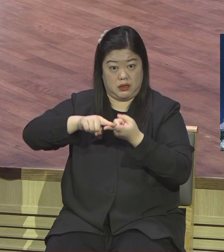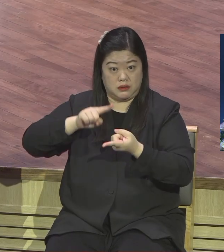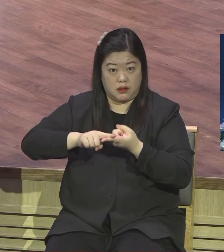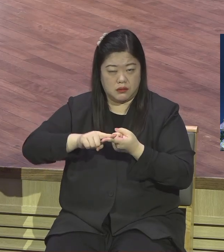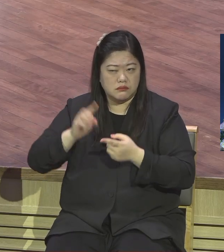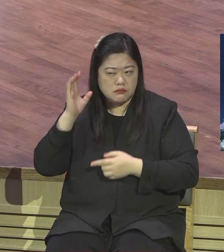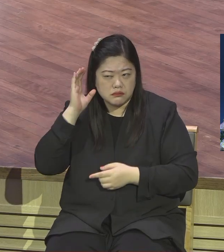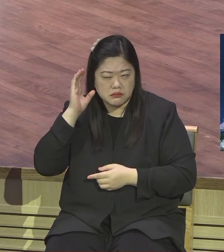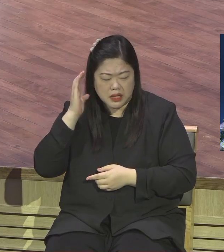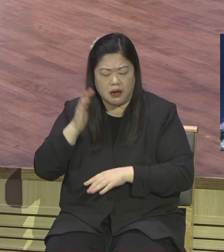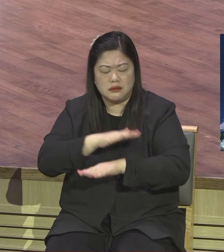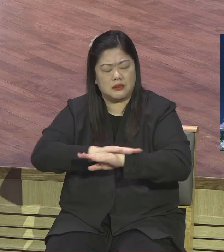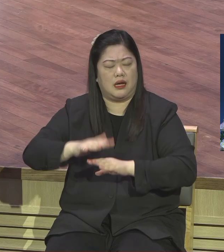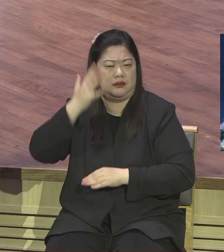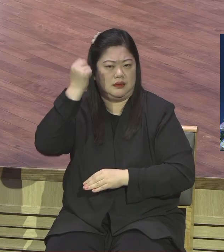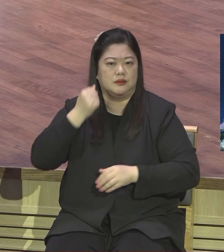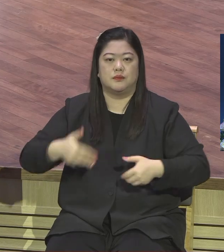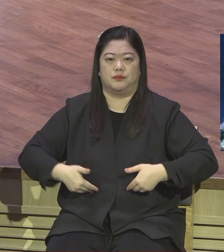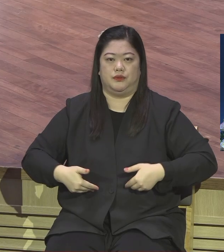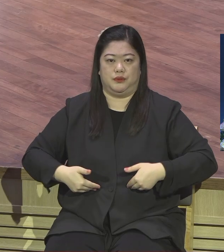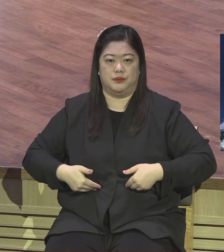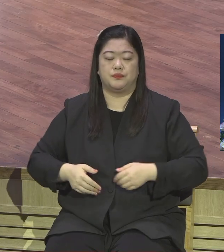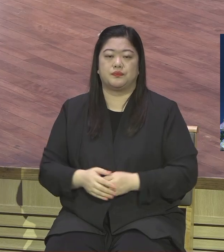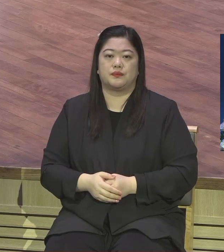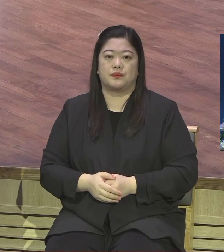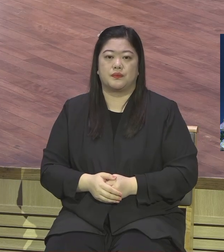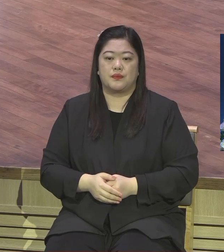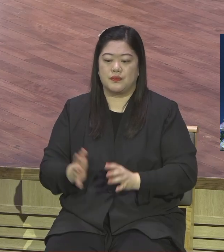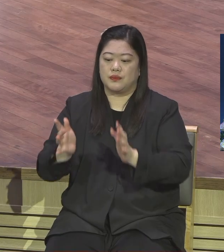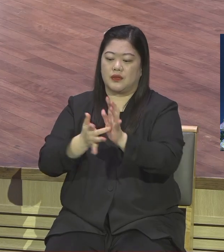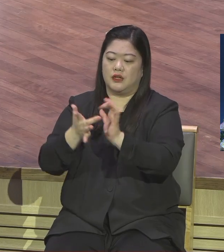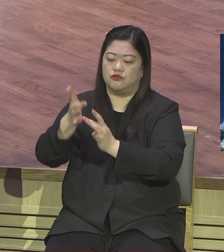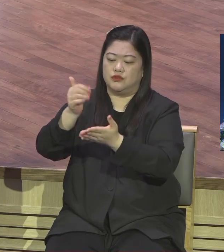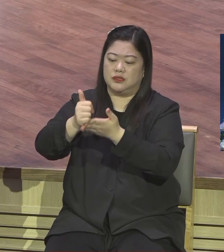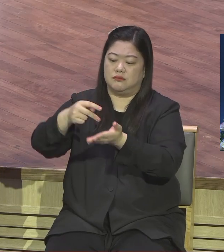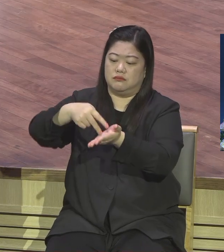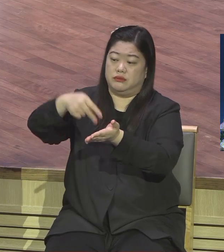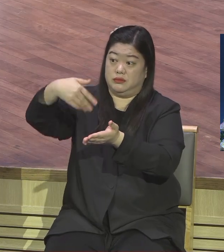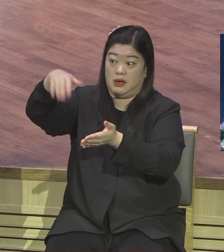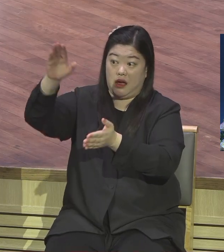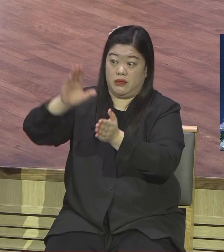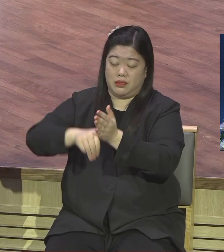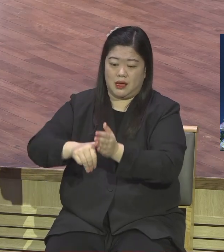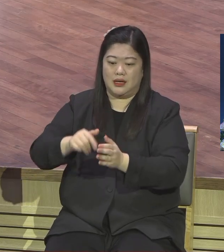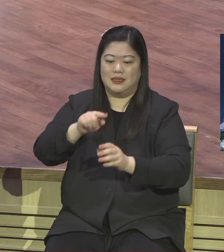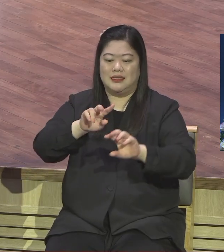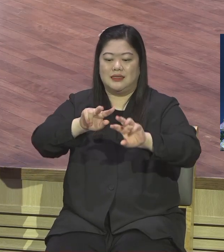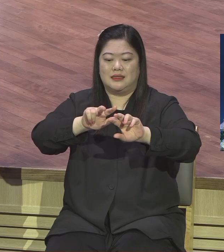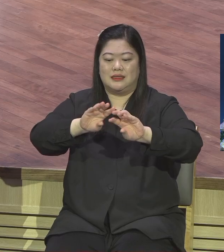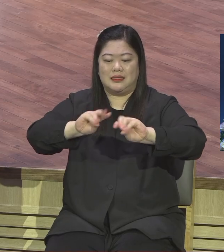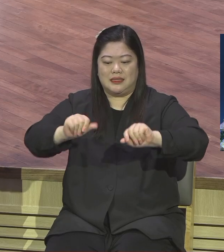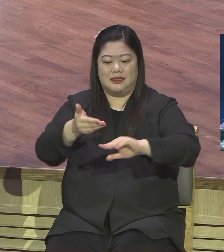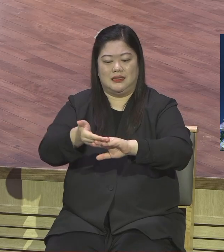있어야 됩니다. 예수님이 성천하시면서 지상 대명령 그것이 바로 우리